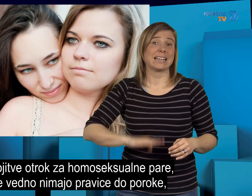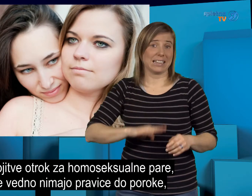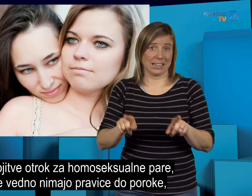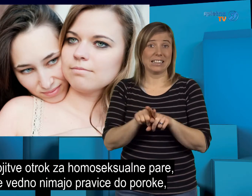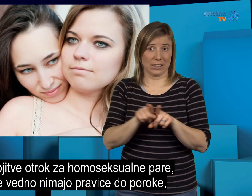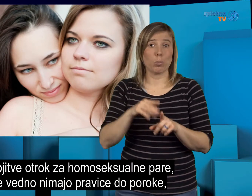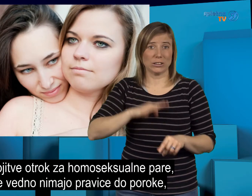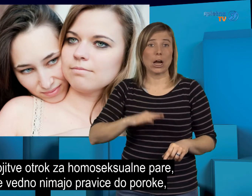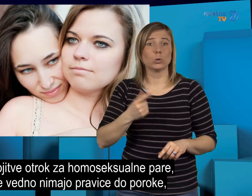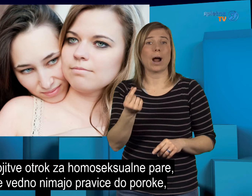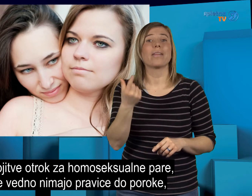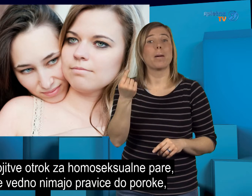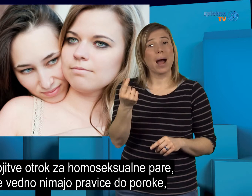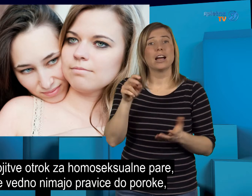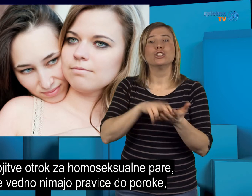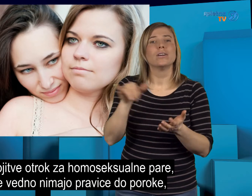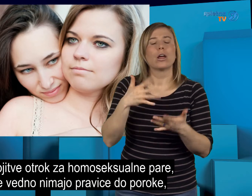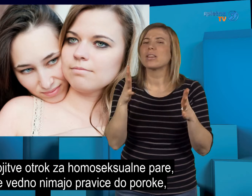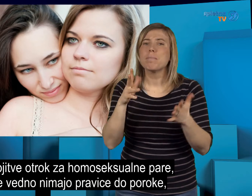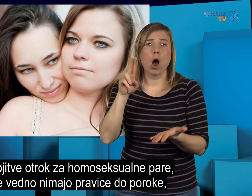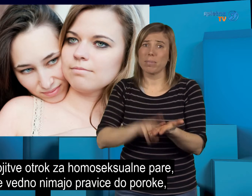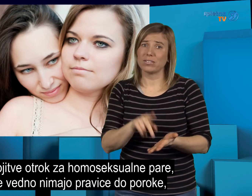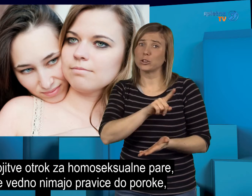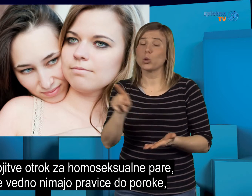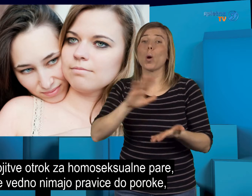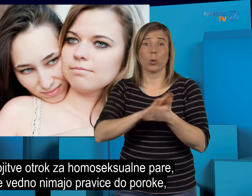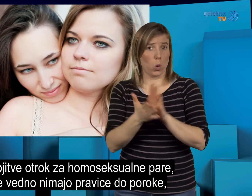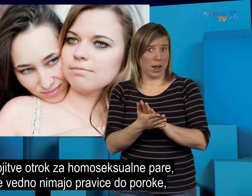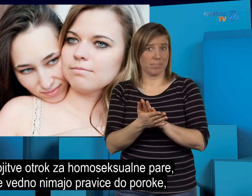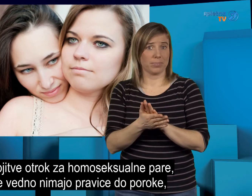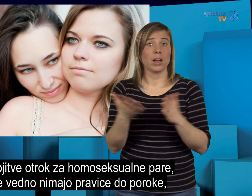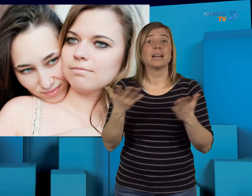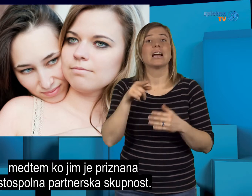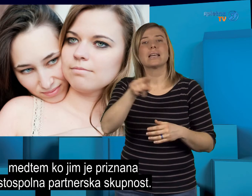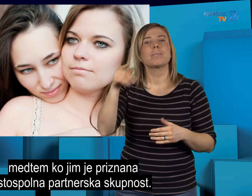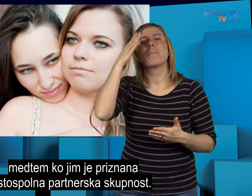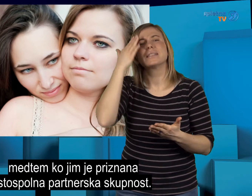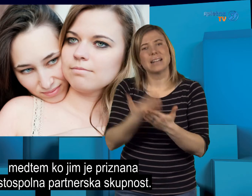ki še vedno nimajo pravice do poroke med tem, ko jim je priznana istospolna partnerska skupnost.